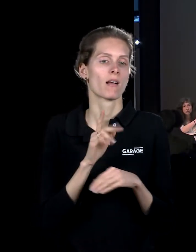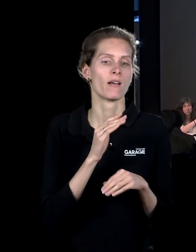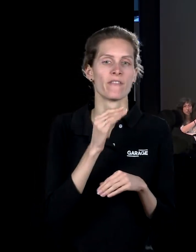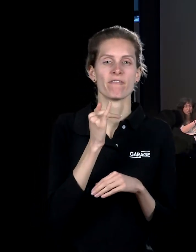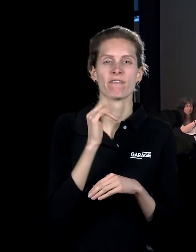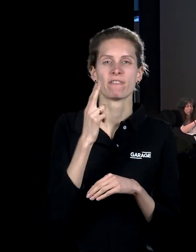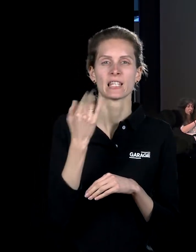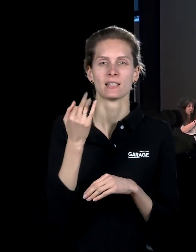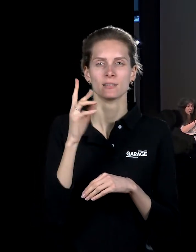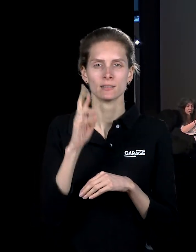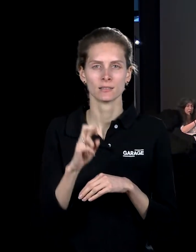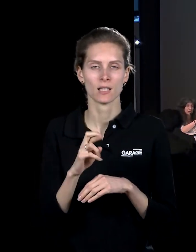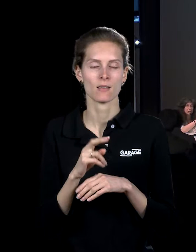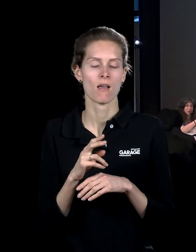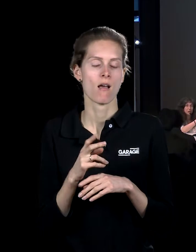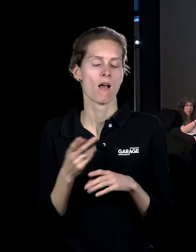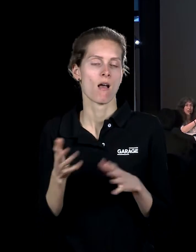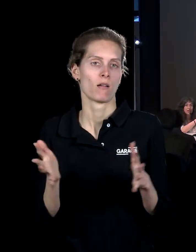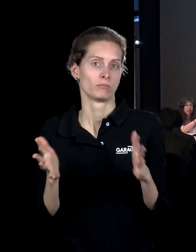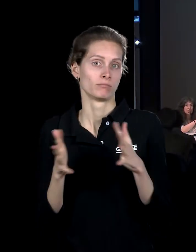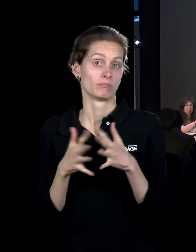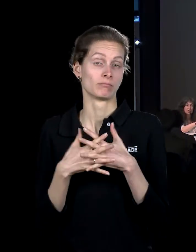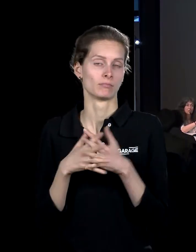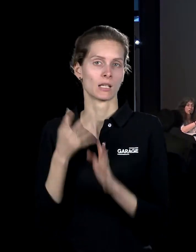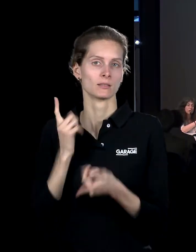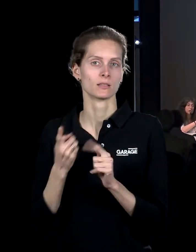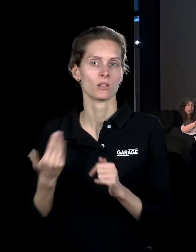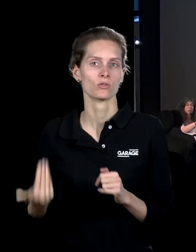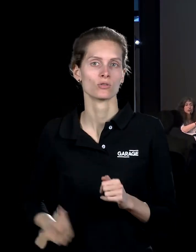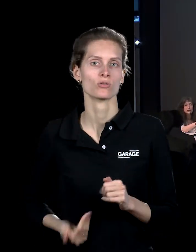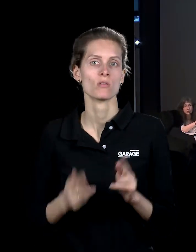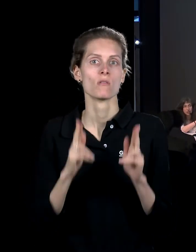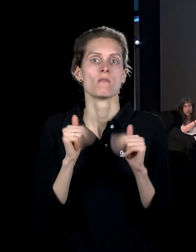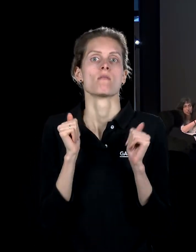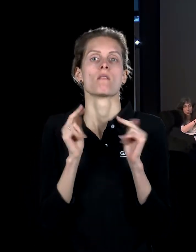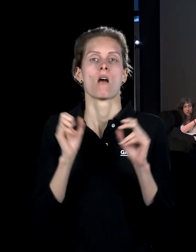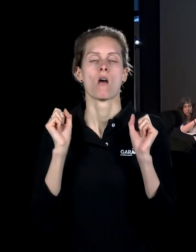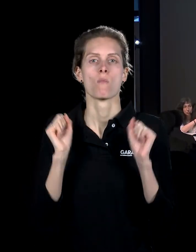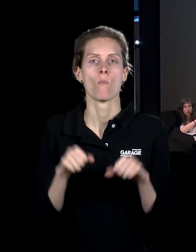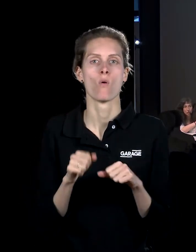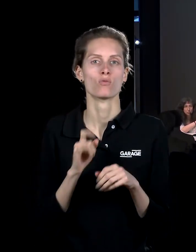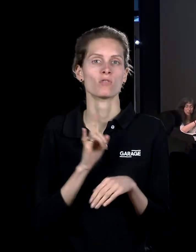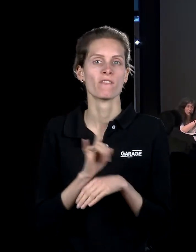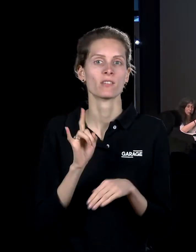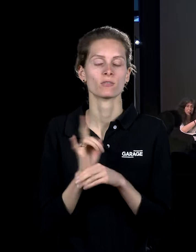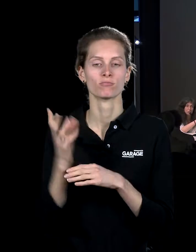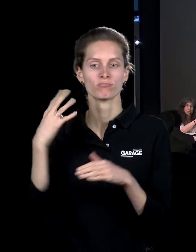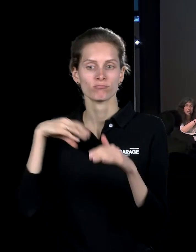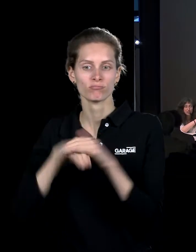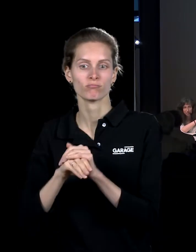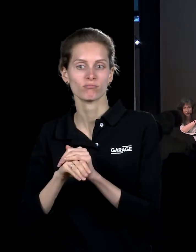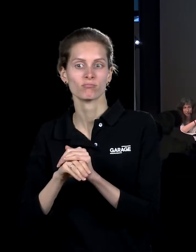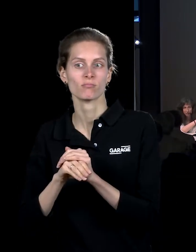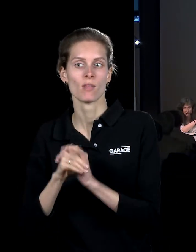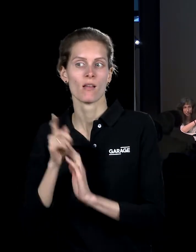пересекается с реальностью, и как можно фикцию внедрить в реальность. Может быть, одно из, не то чтобы